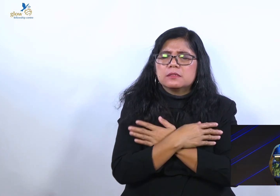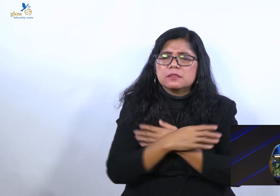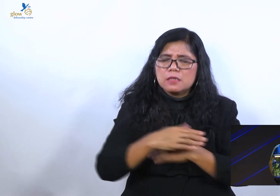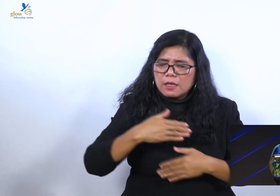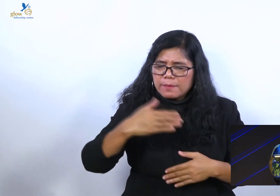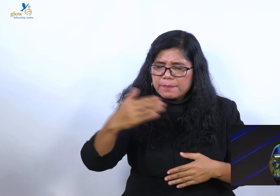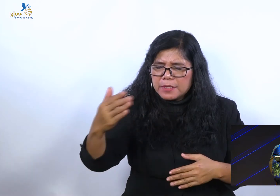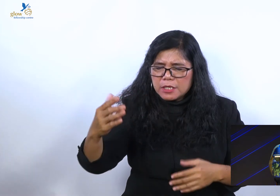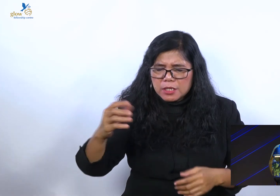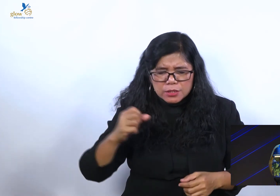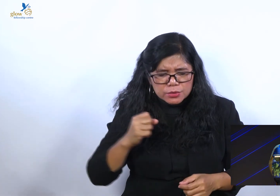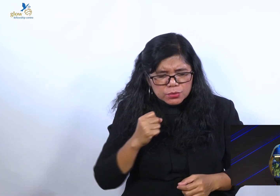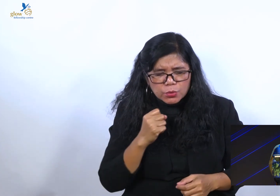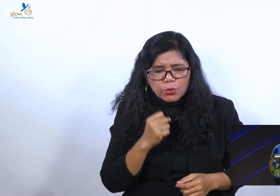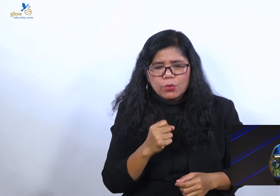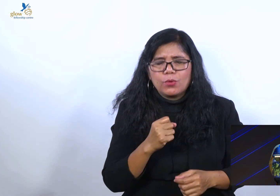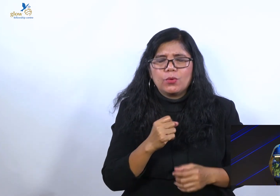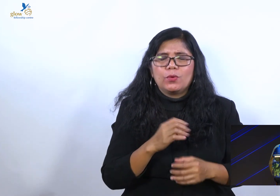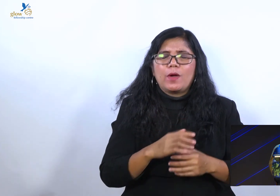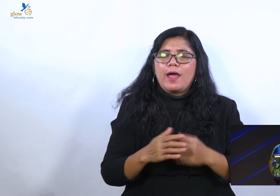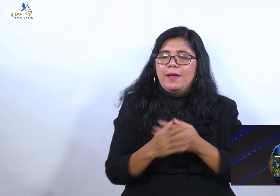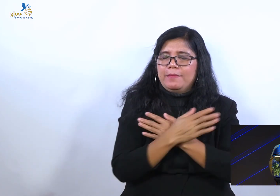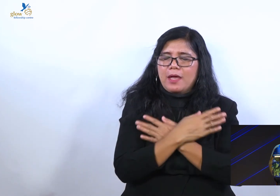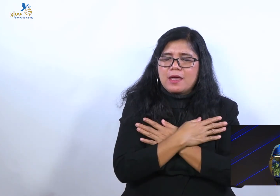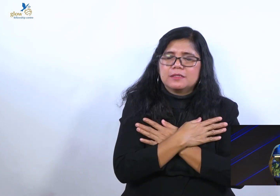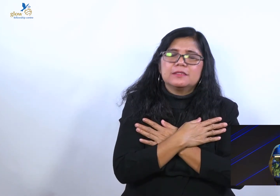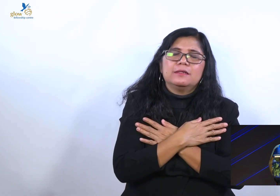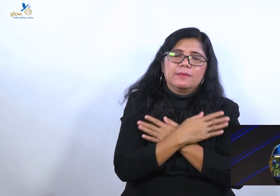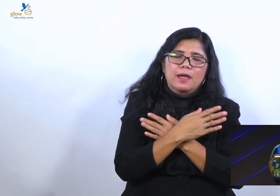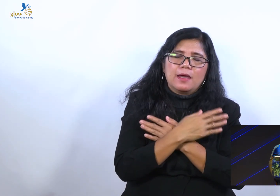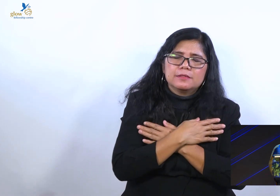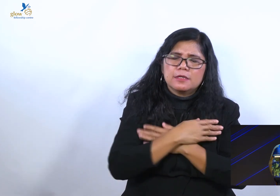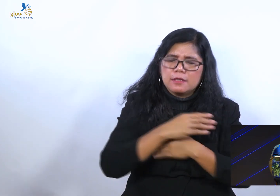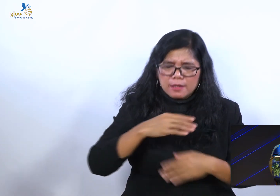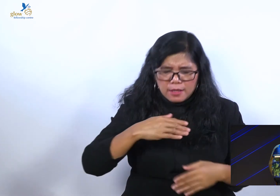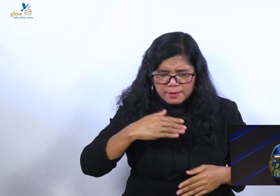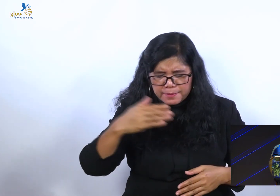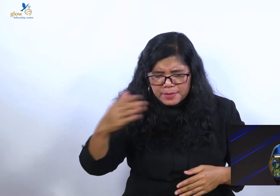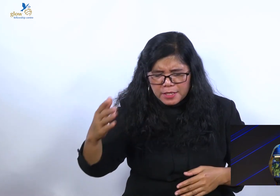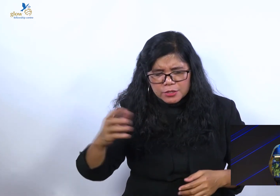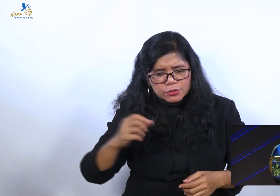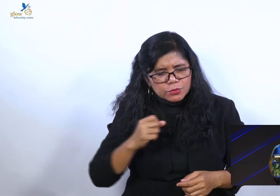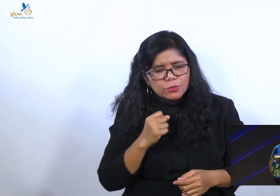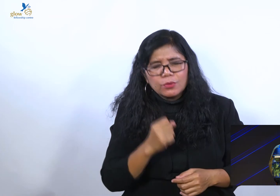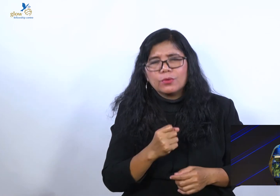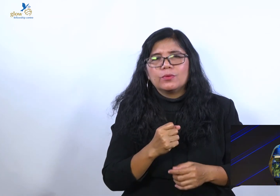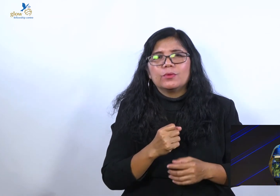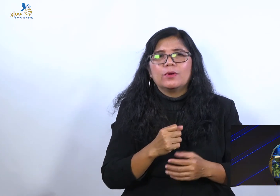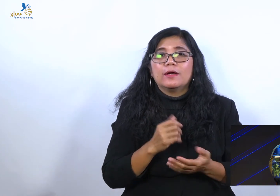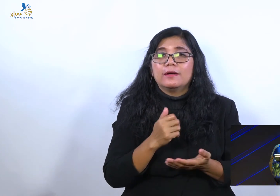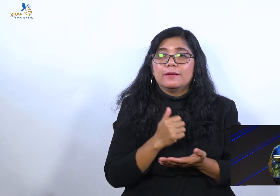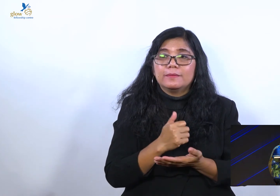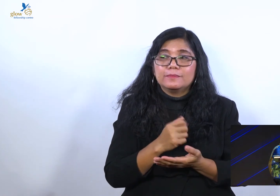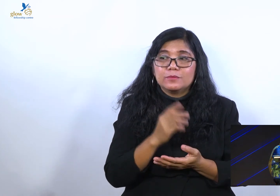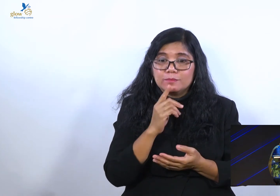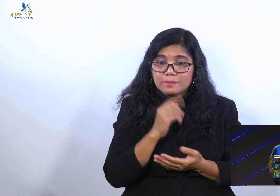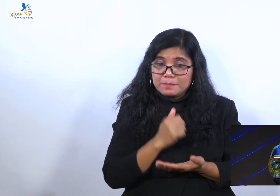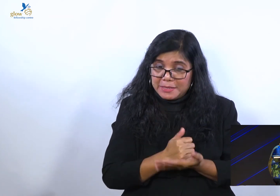Mengasihi, mengasihi, lebih sungguh.